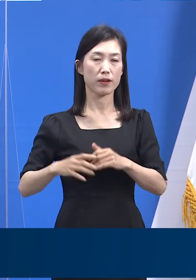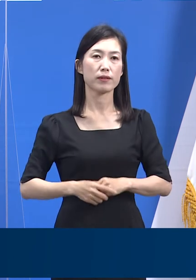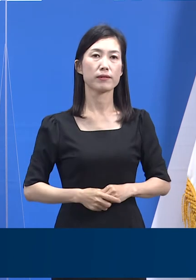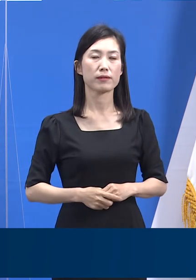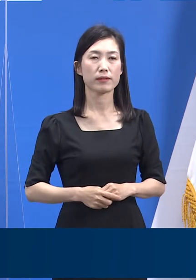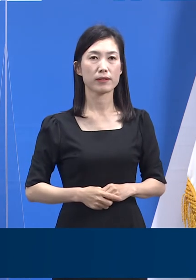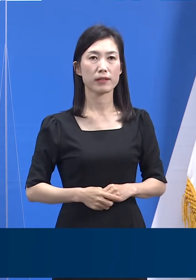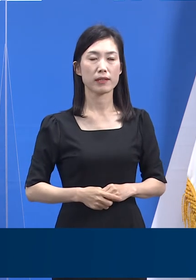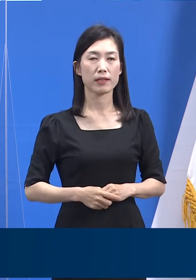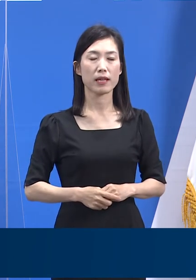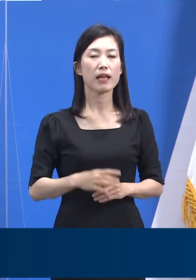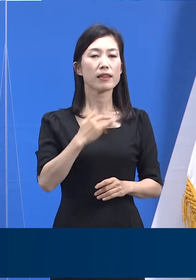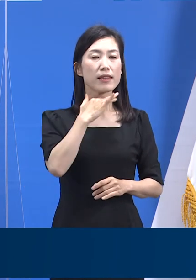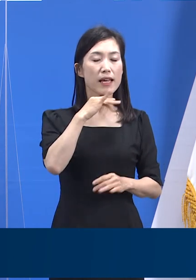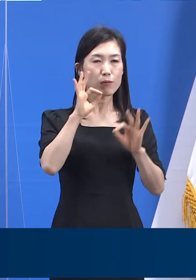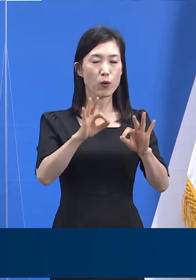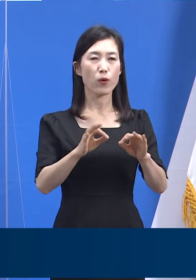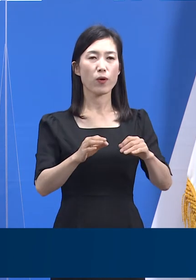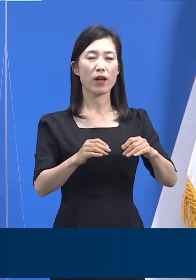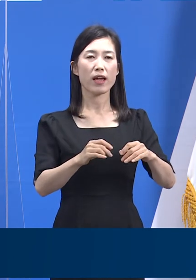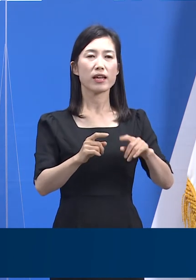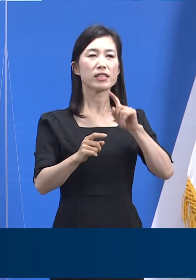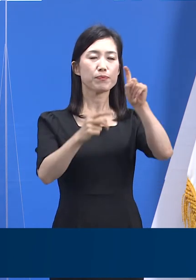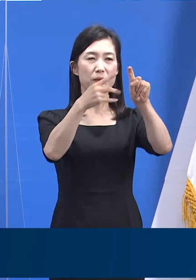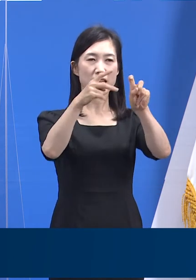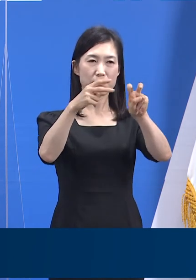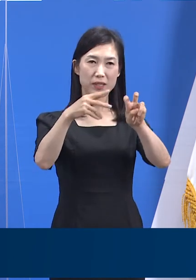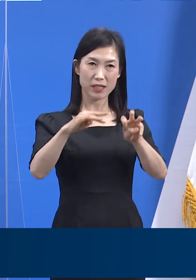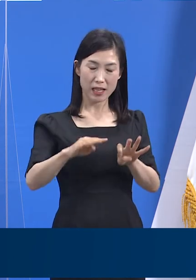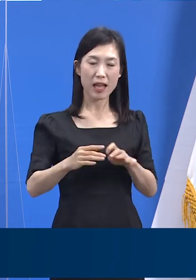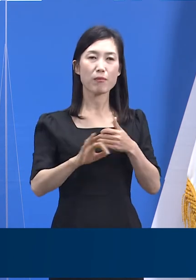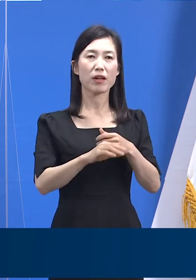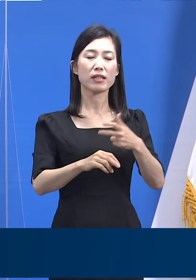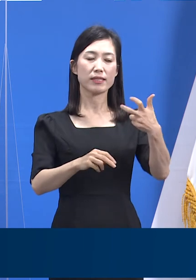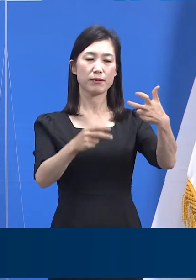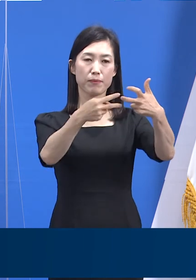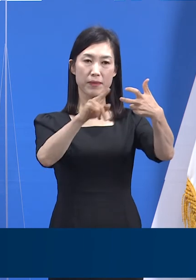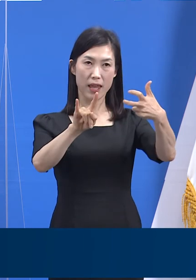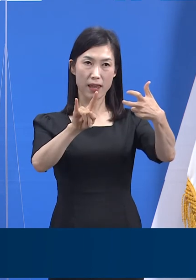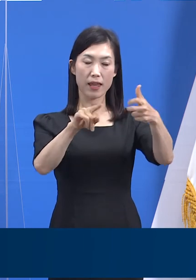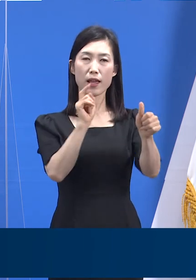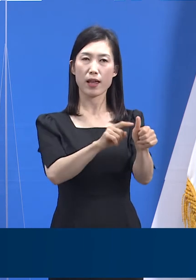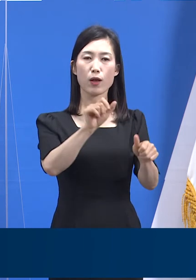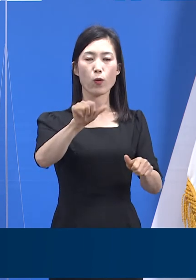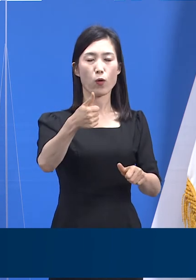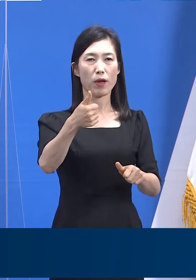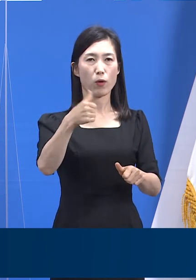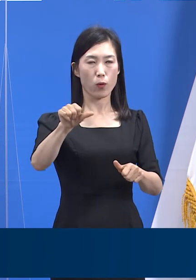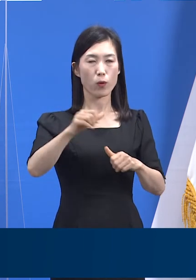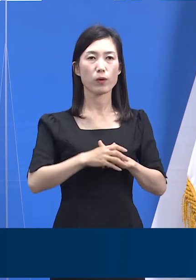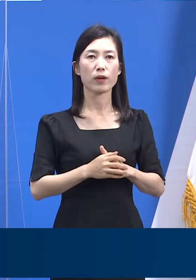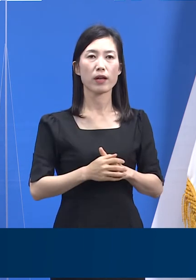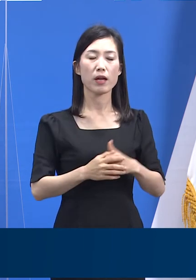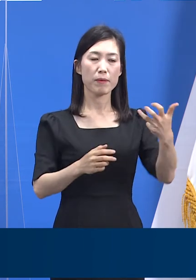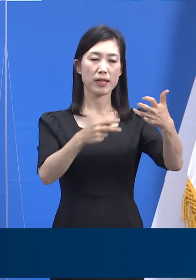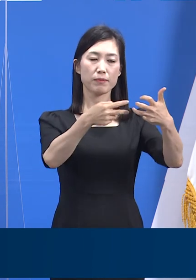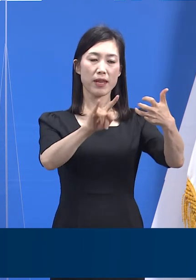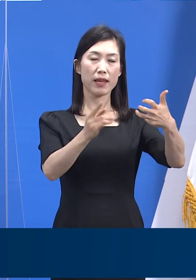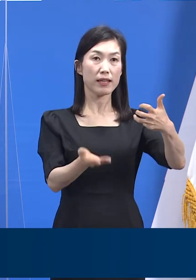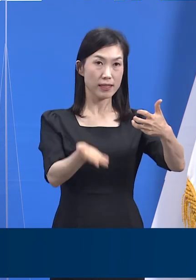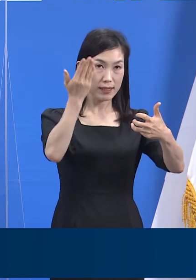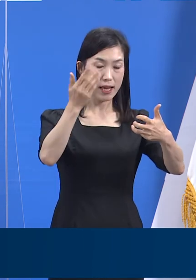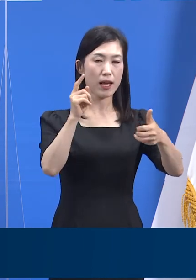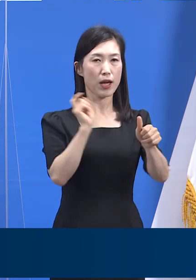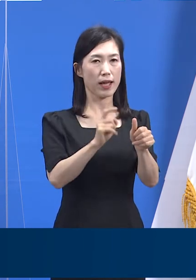연령을 10세 구간으로 나누어 볼 때 70대 확진자는 505명 그리고 80세